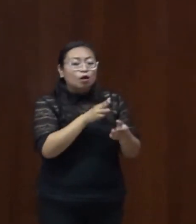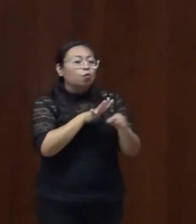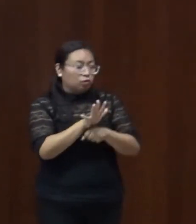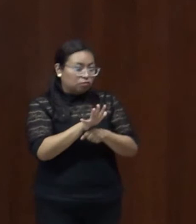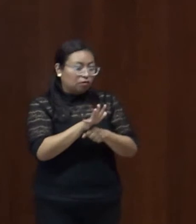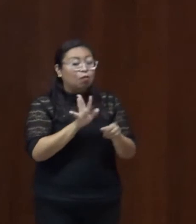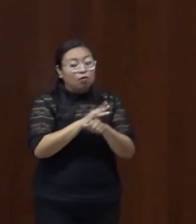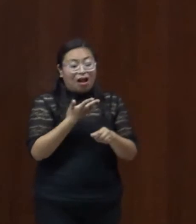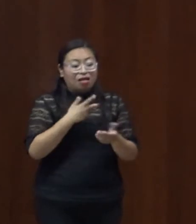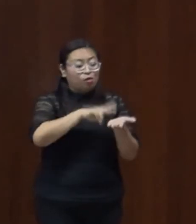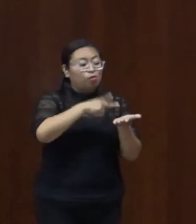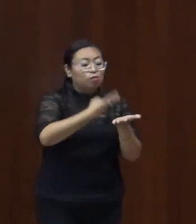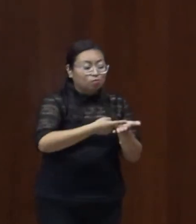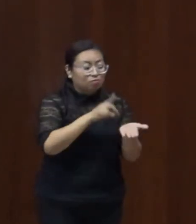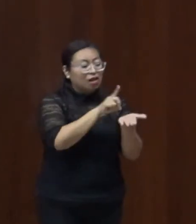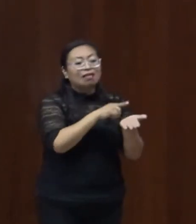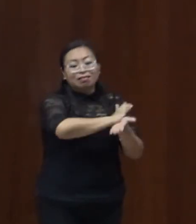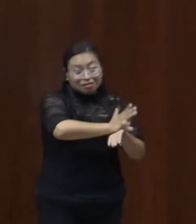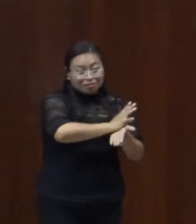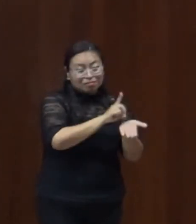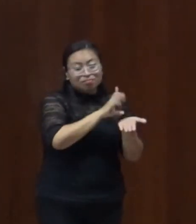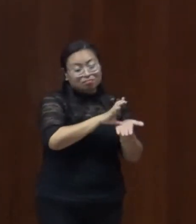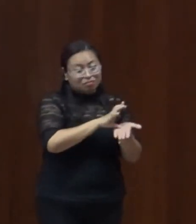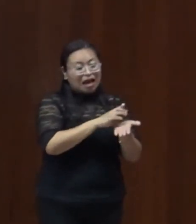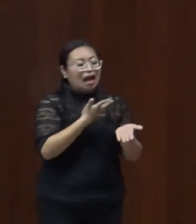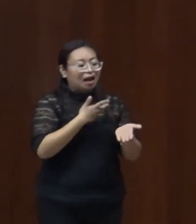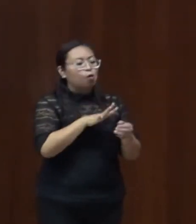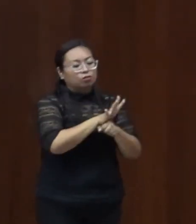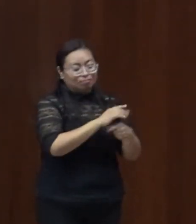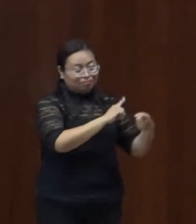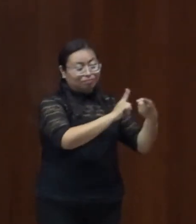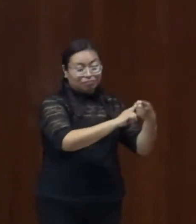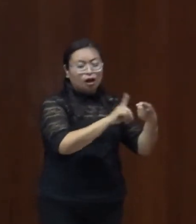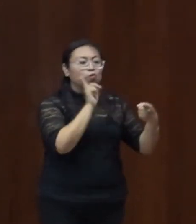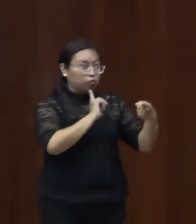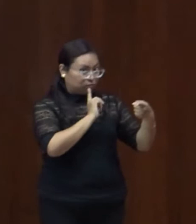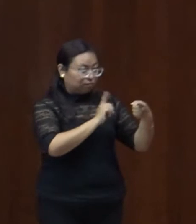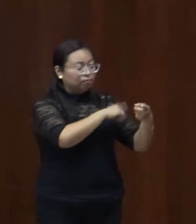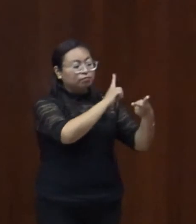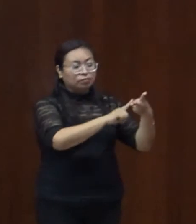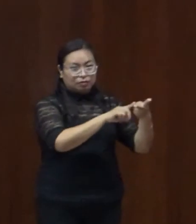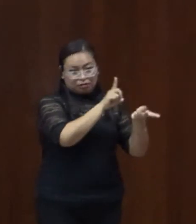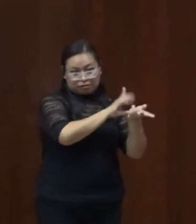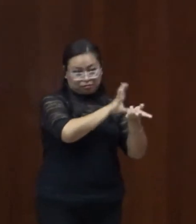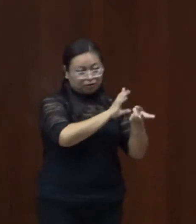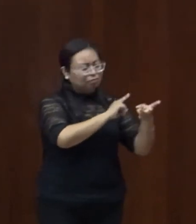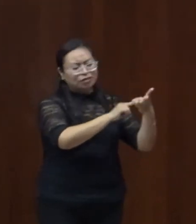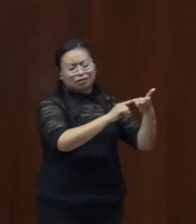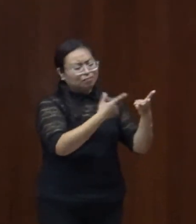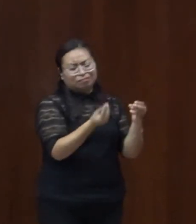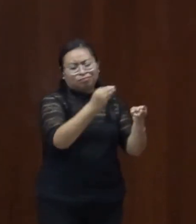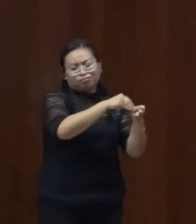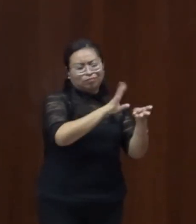dobles y triples en muchos casos, como es el género, la discapacidad y algún otro factor